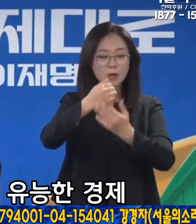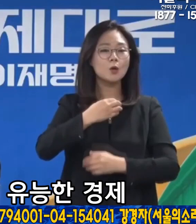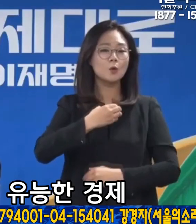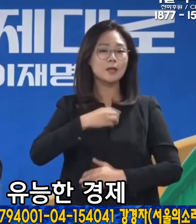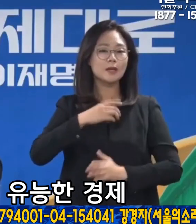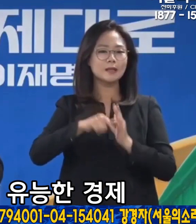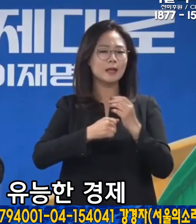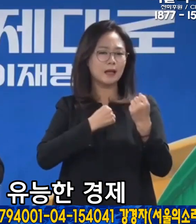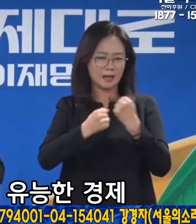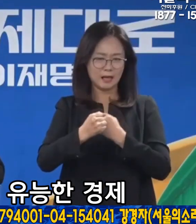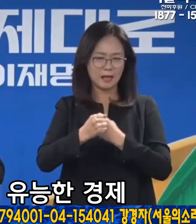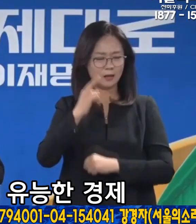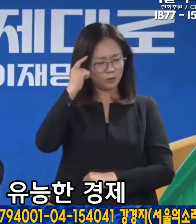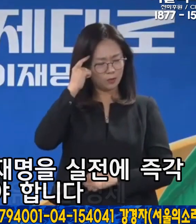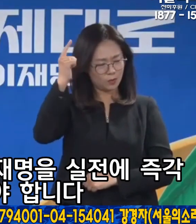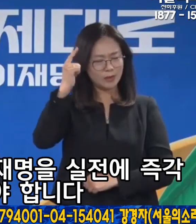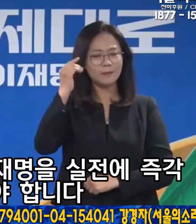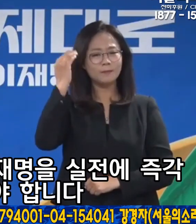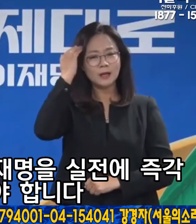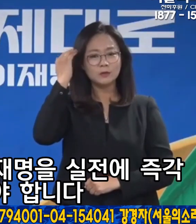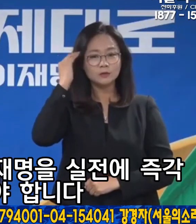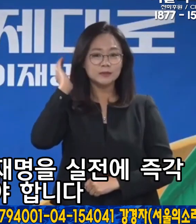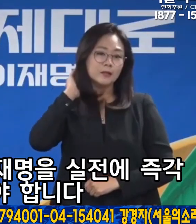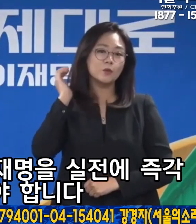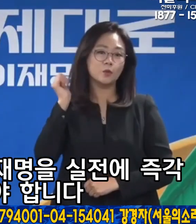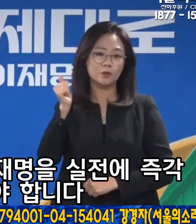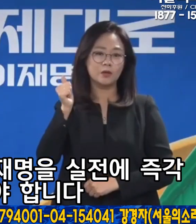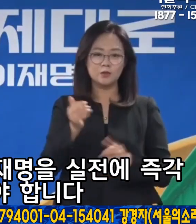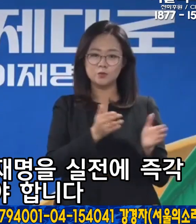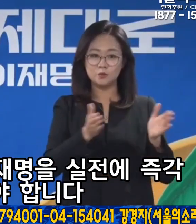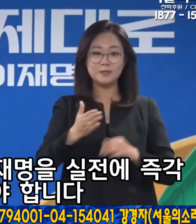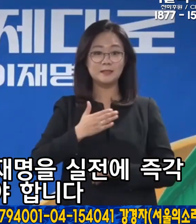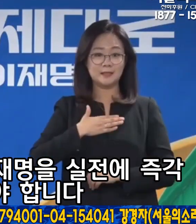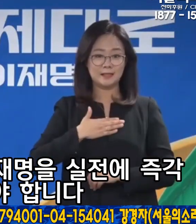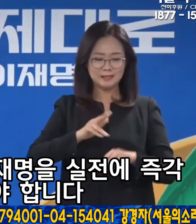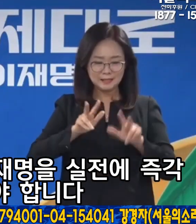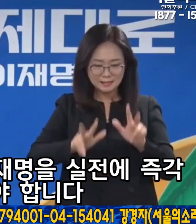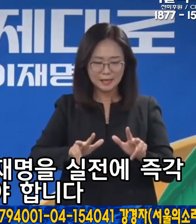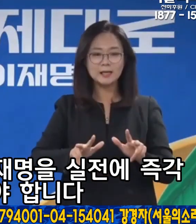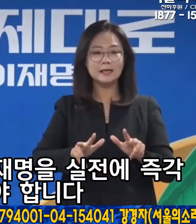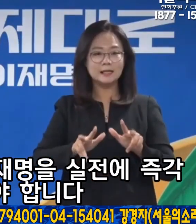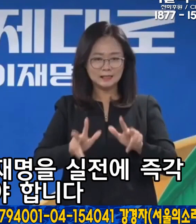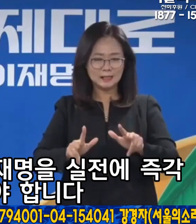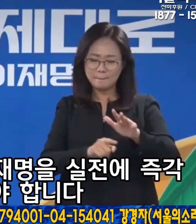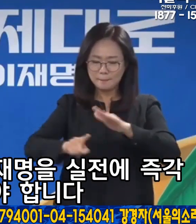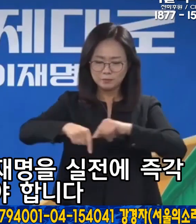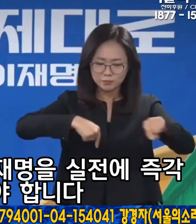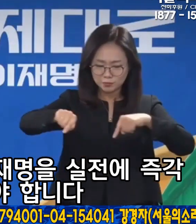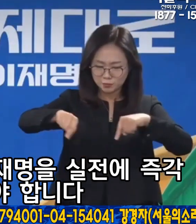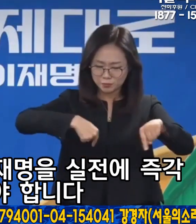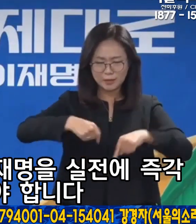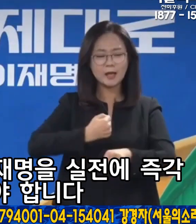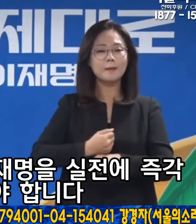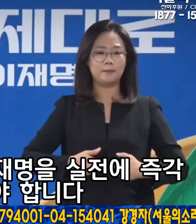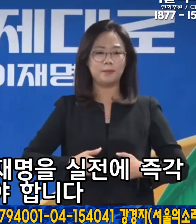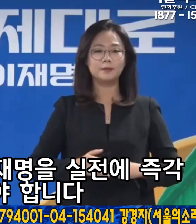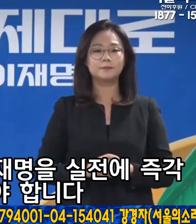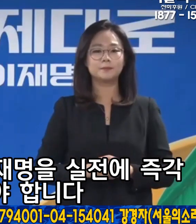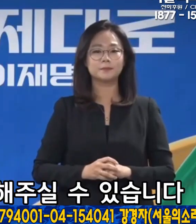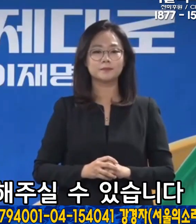위기에 강한 요능한 경제대통령, 준비된 이재명을 실전에 즉각 투입해야 합니다.